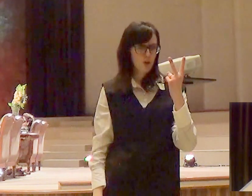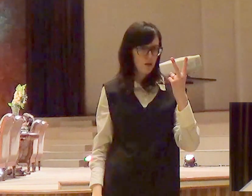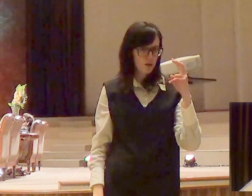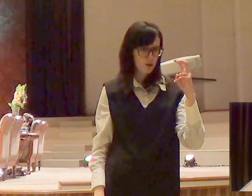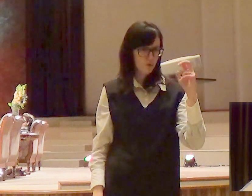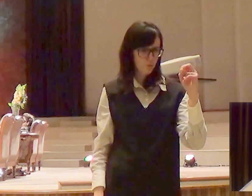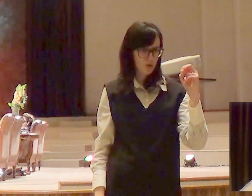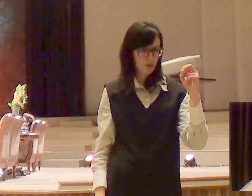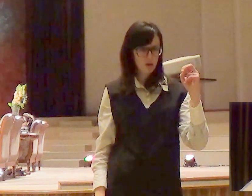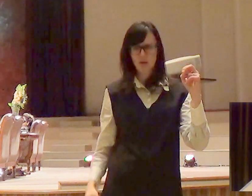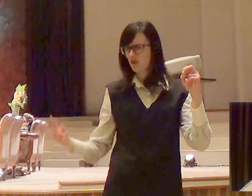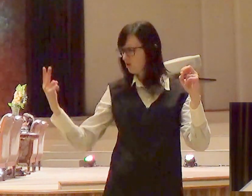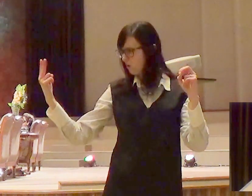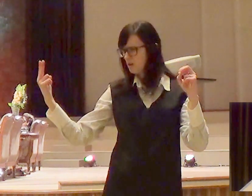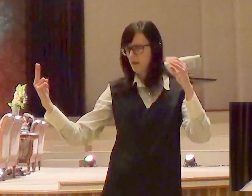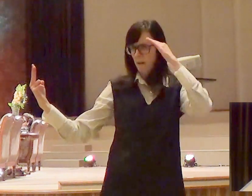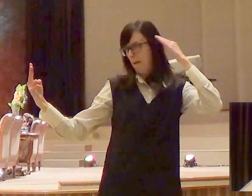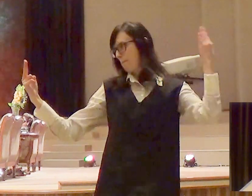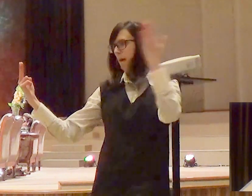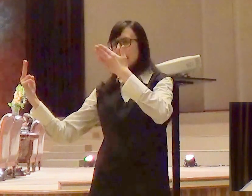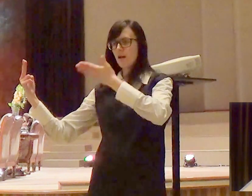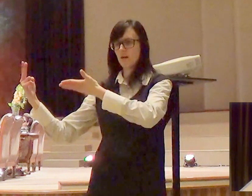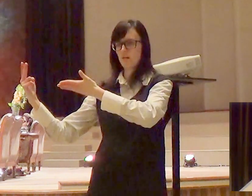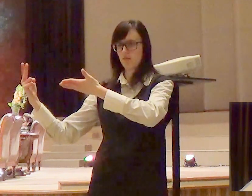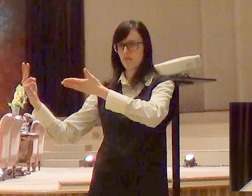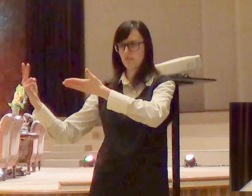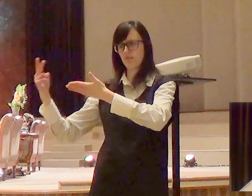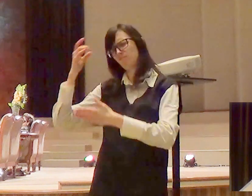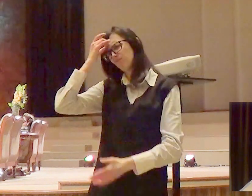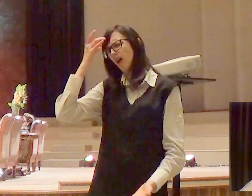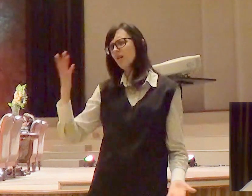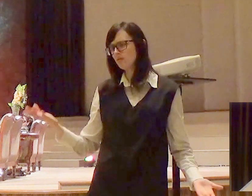maior que uma pessoa, é verdade. só que